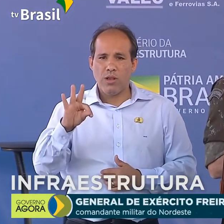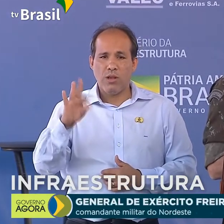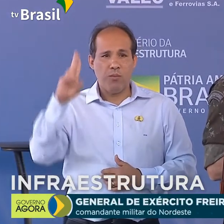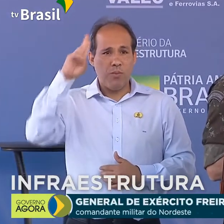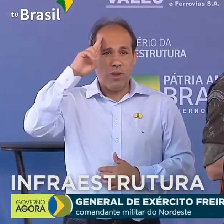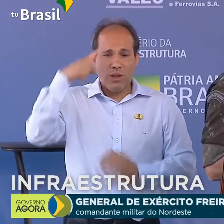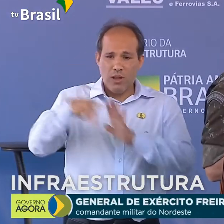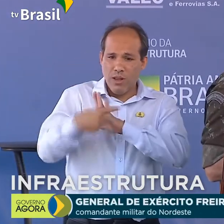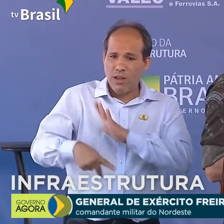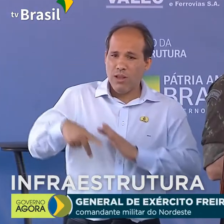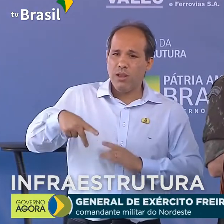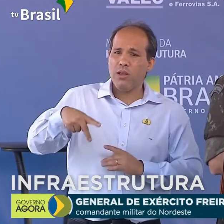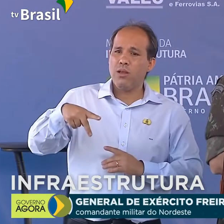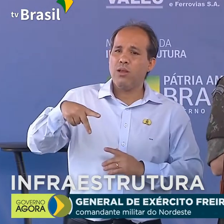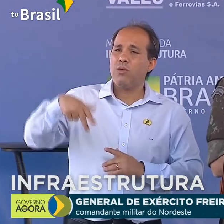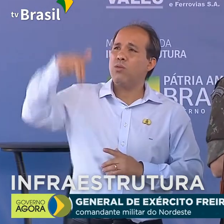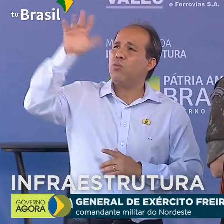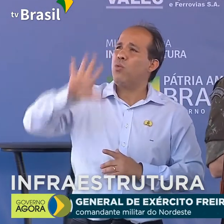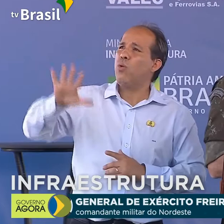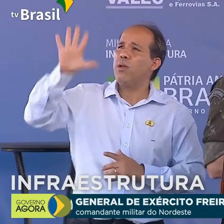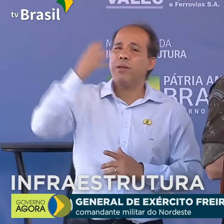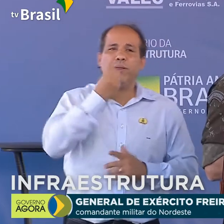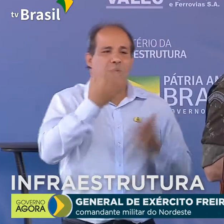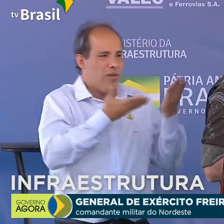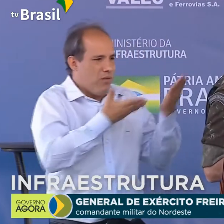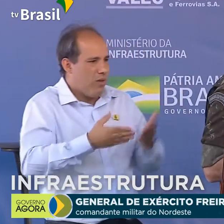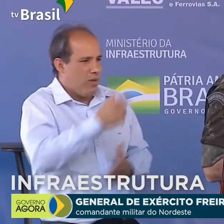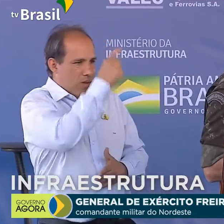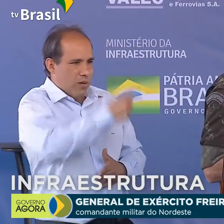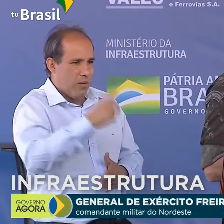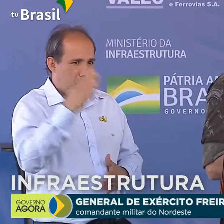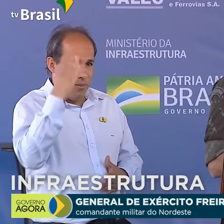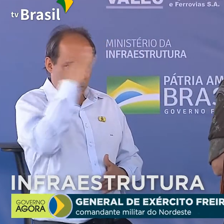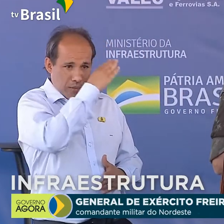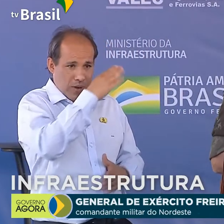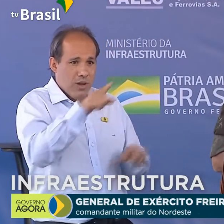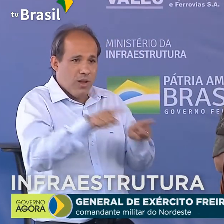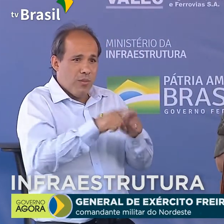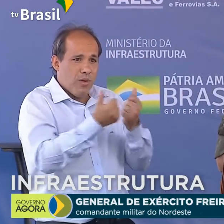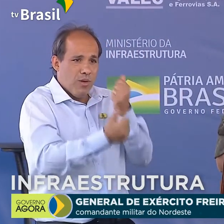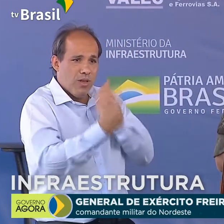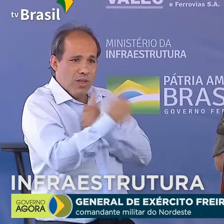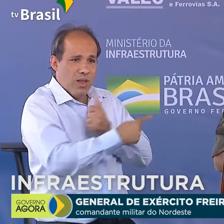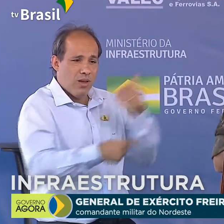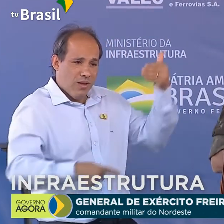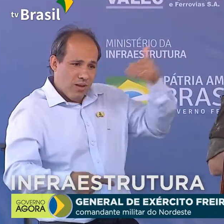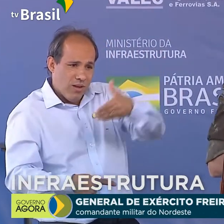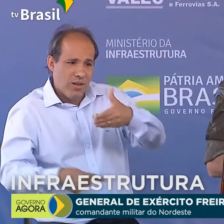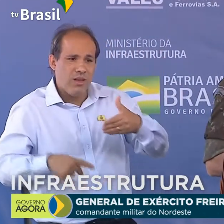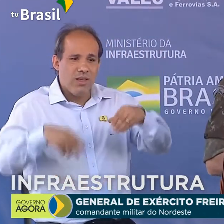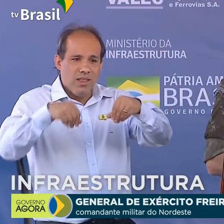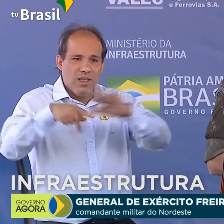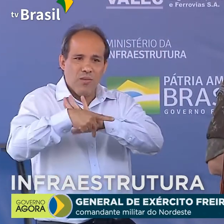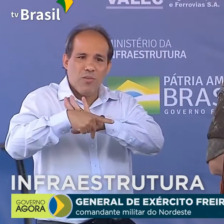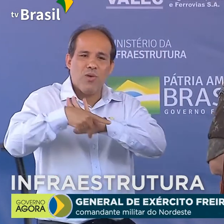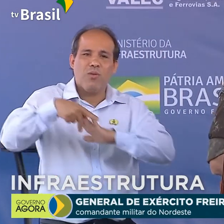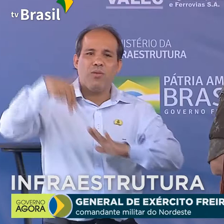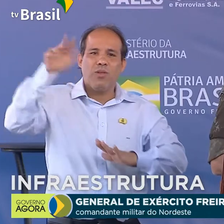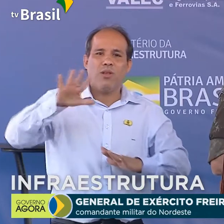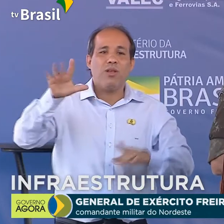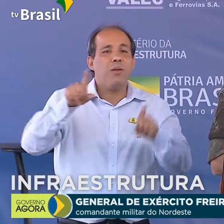-vindas ao senhor e sua comitiva, às terras nordestinas e especialmente à Bahia. Pretendo ser muito breve,